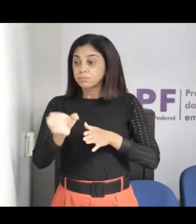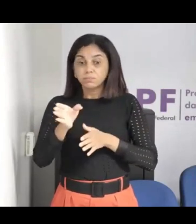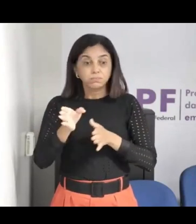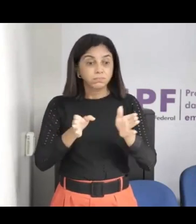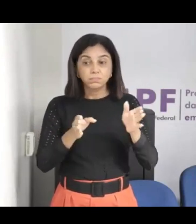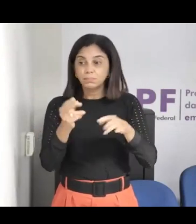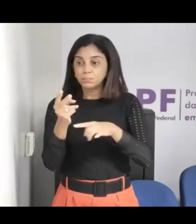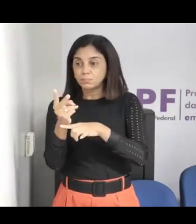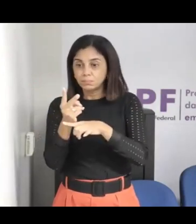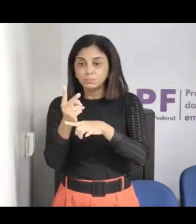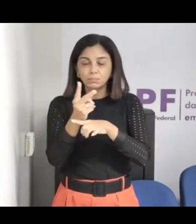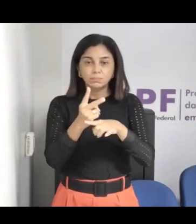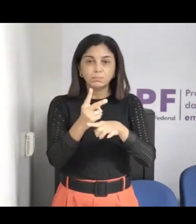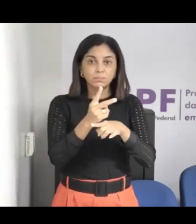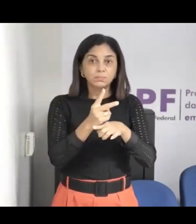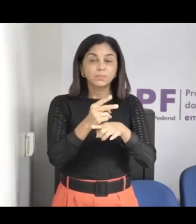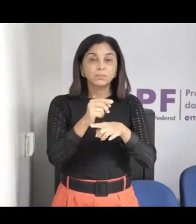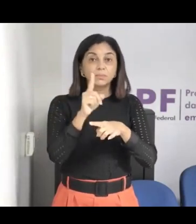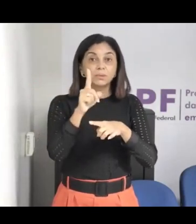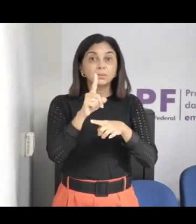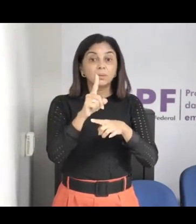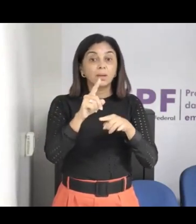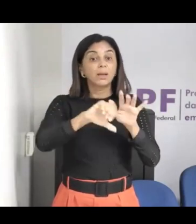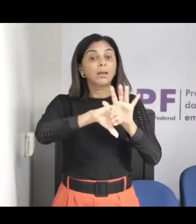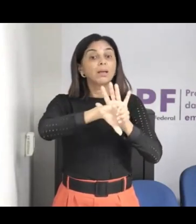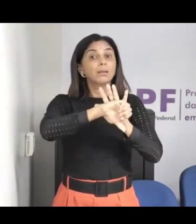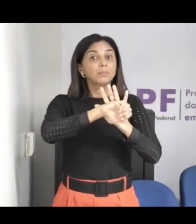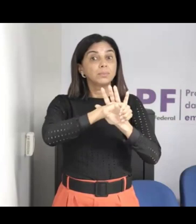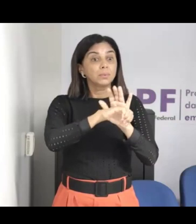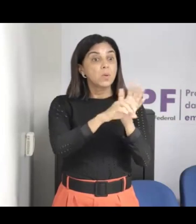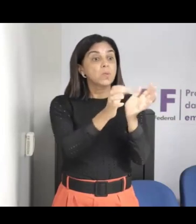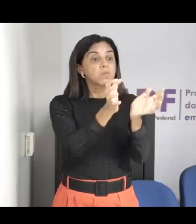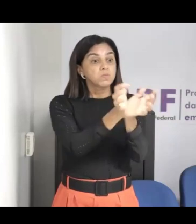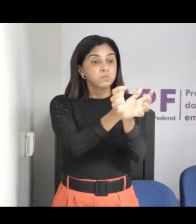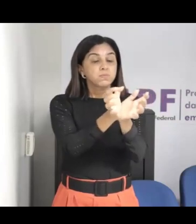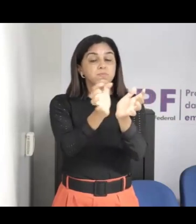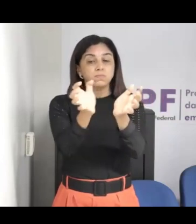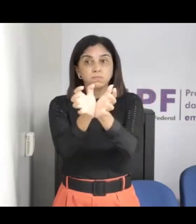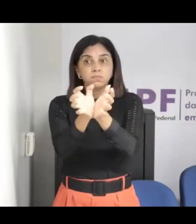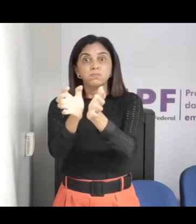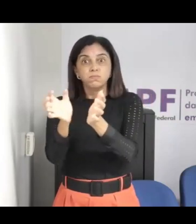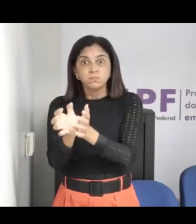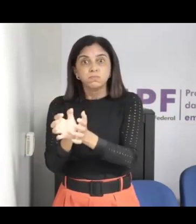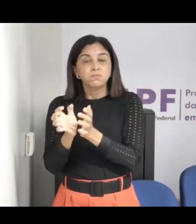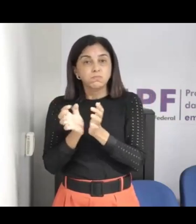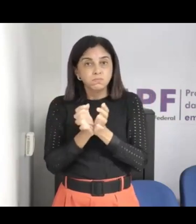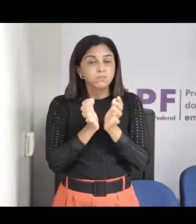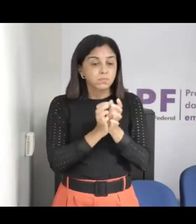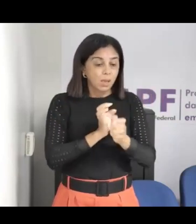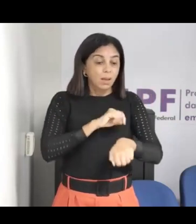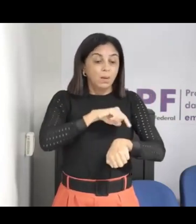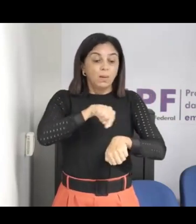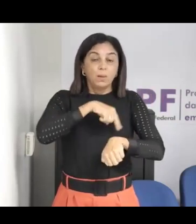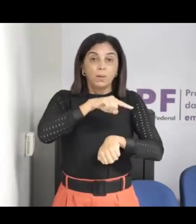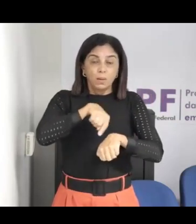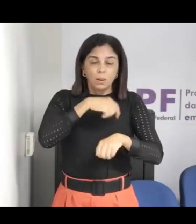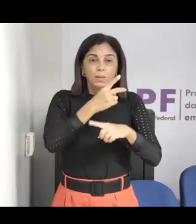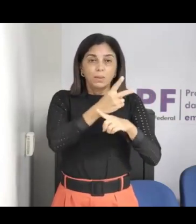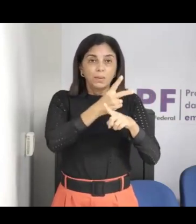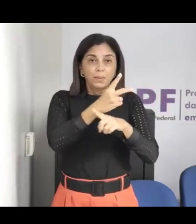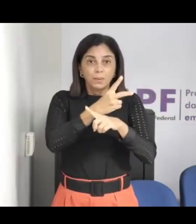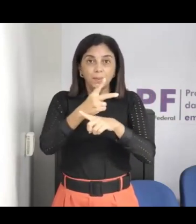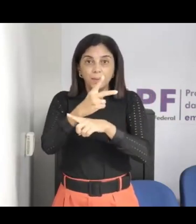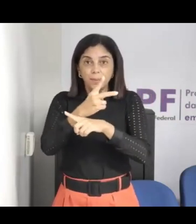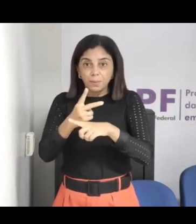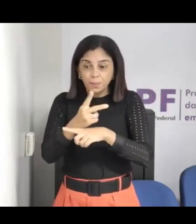que eles passam dia e noite vasculhando e dia e noite puxando assunto com essas crianças, tentando se tornar